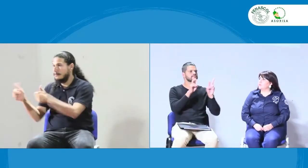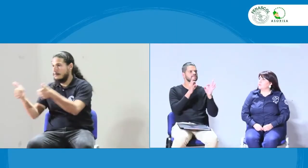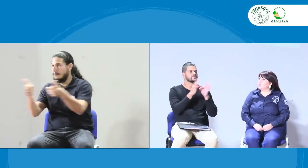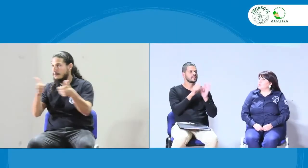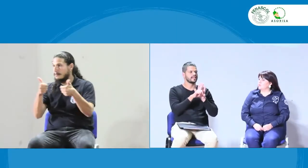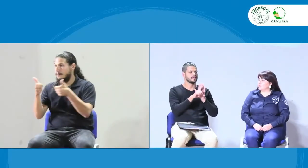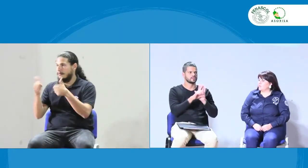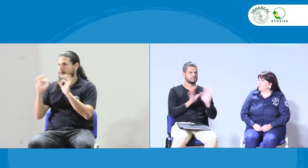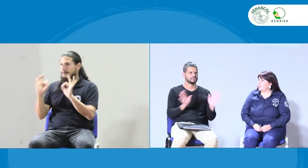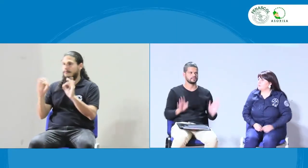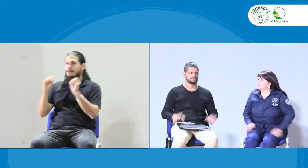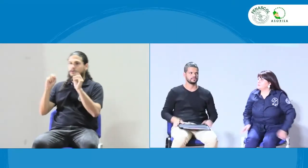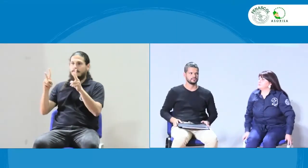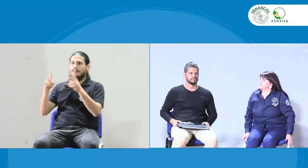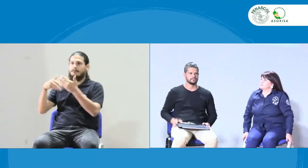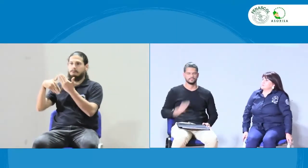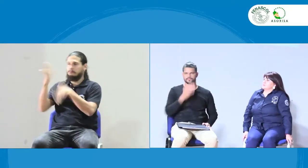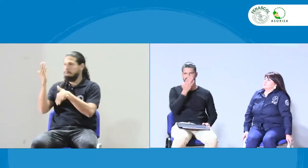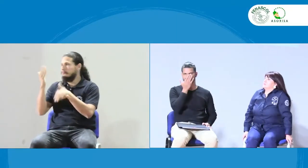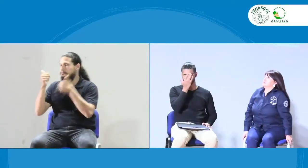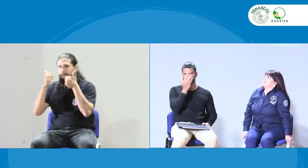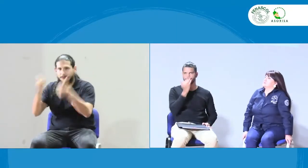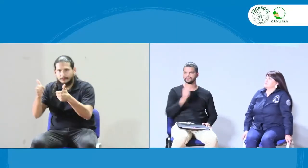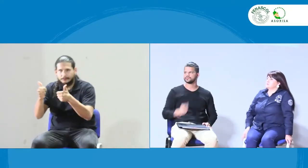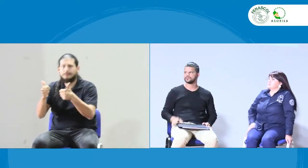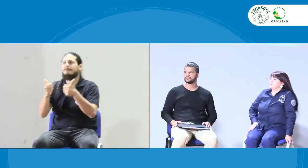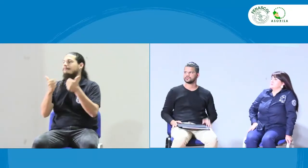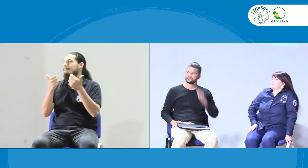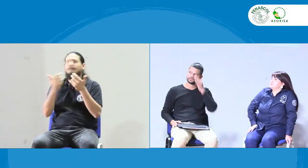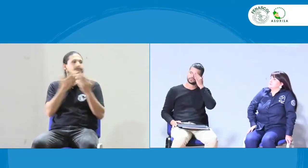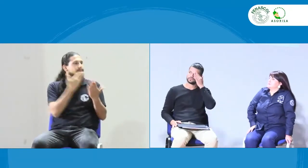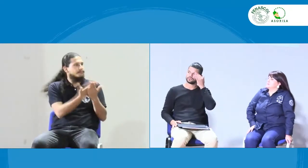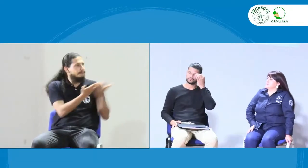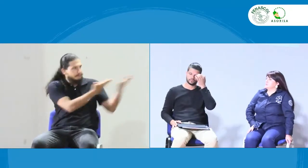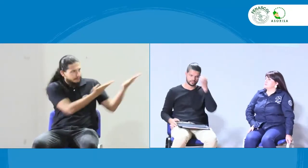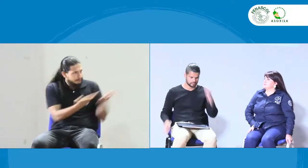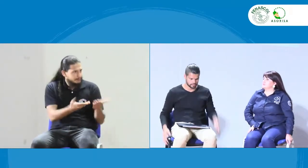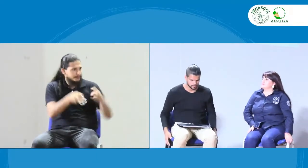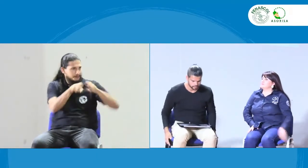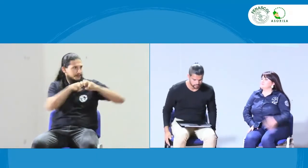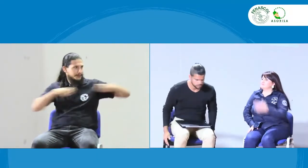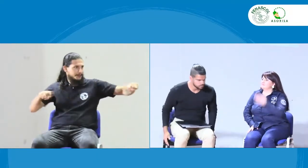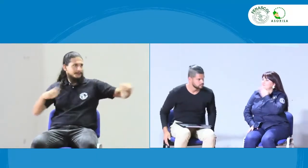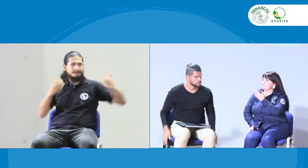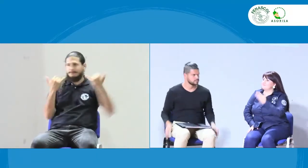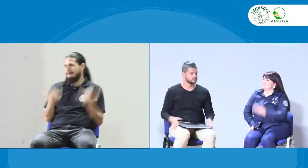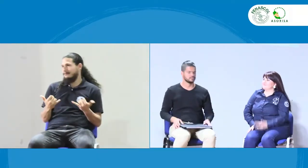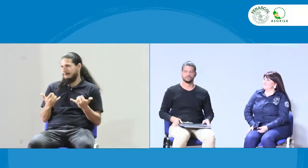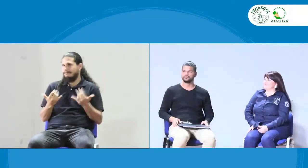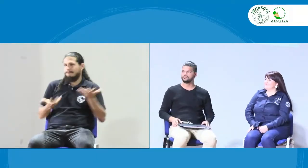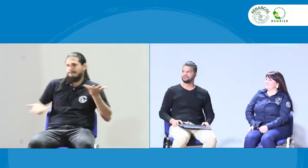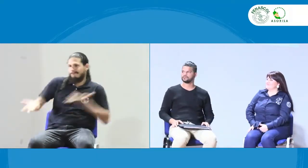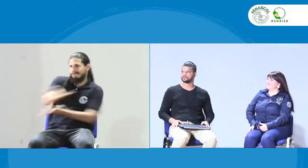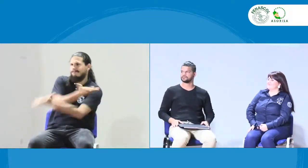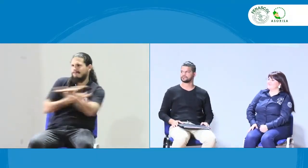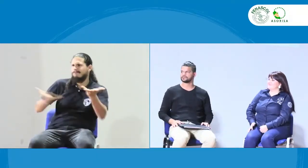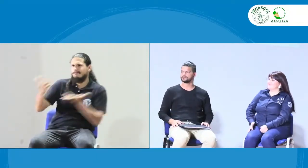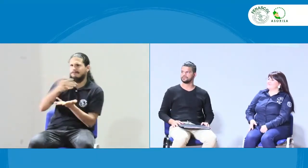Bien, ¿estamos listos? ¿Todo lo técnico, todo estamos bien? Bien, perfecto. Entonces, damos inicio a este panel. Bienvenidos a ustedes,